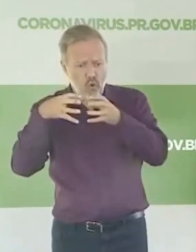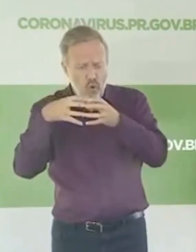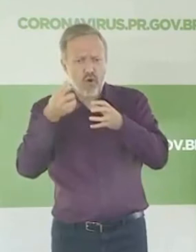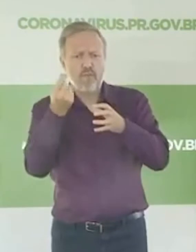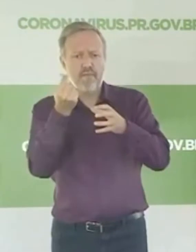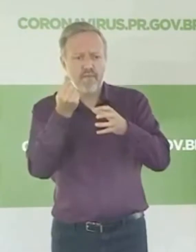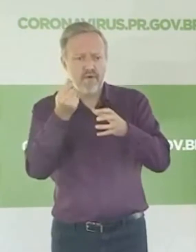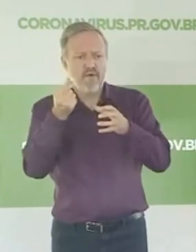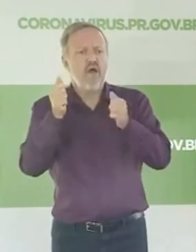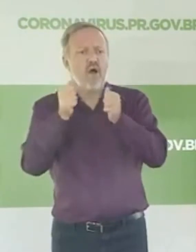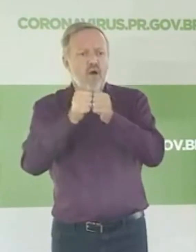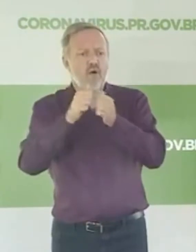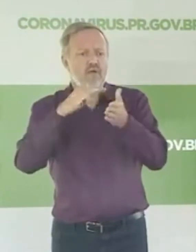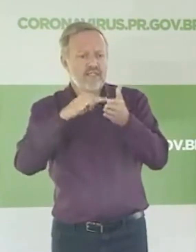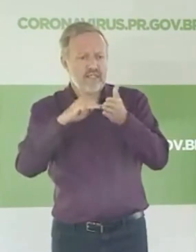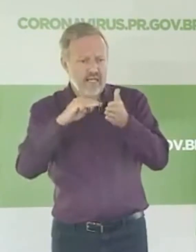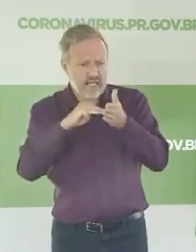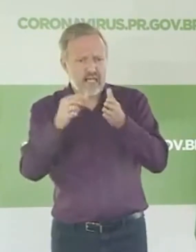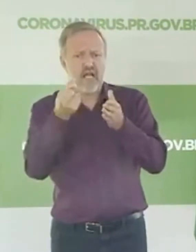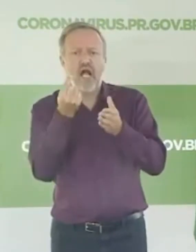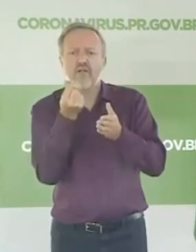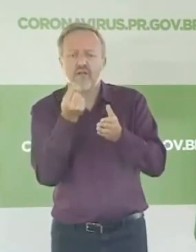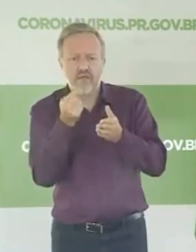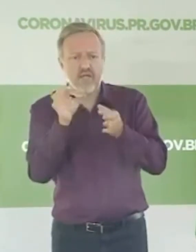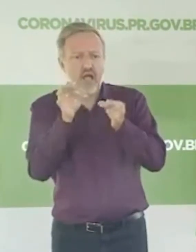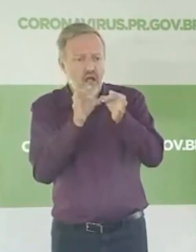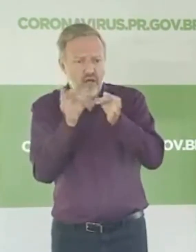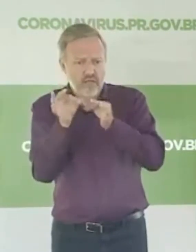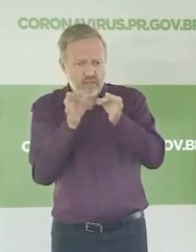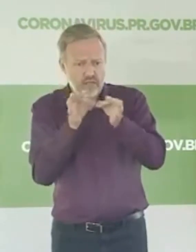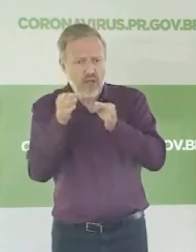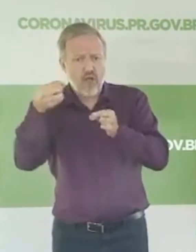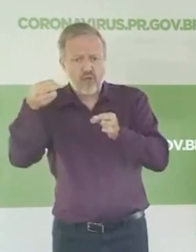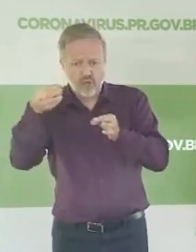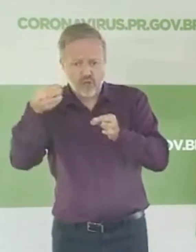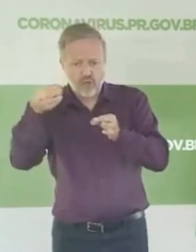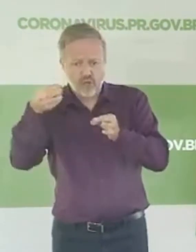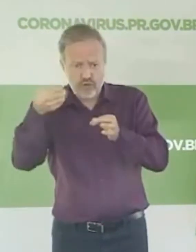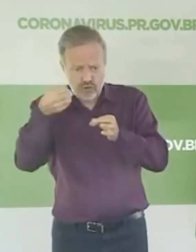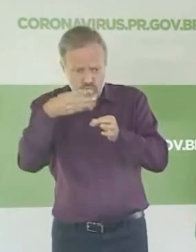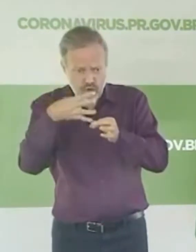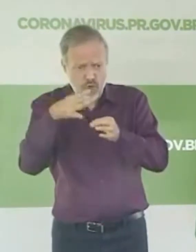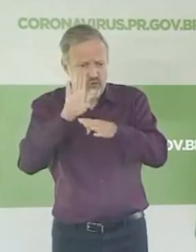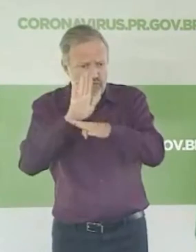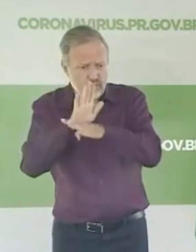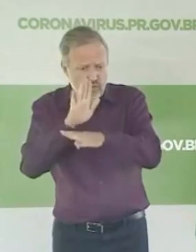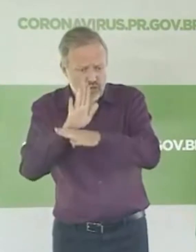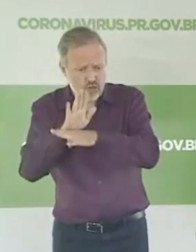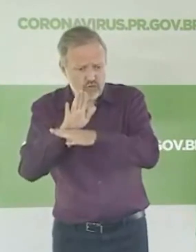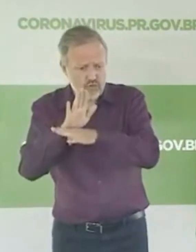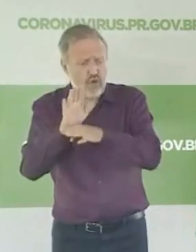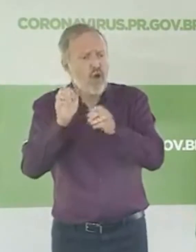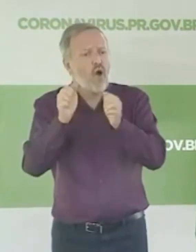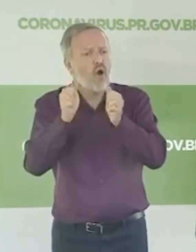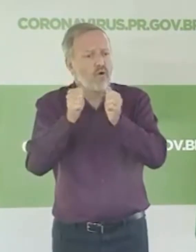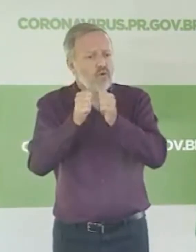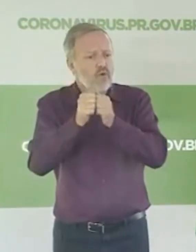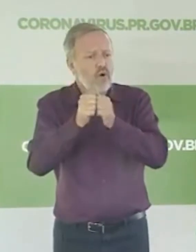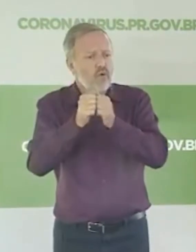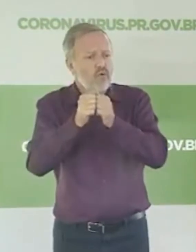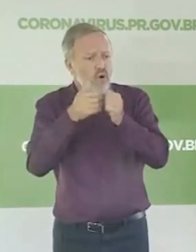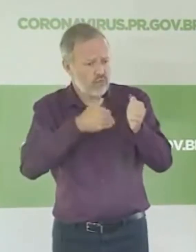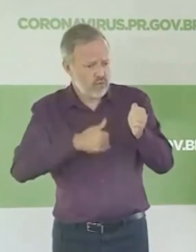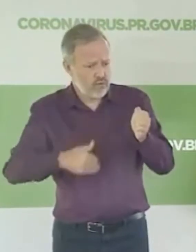com a Secretaria do Planejamento, finalizar esse novo pacote do governo federal com o pacote do governo estado, apresentar uma